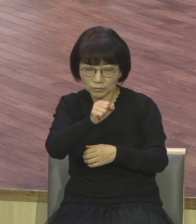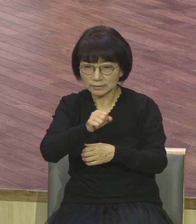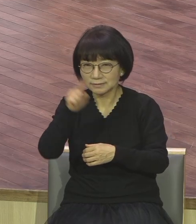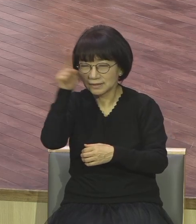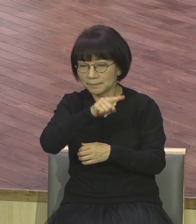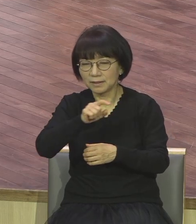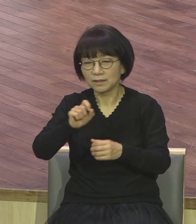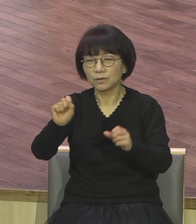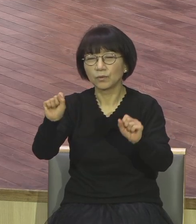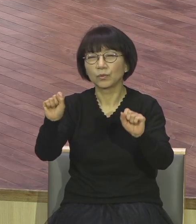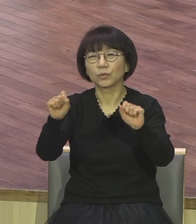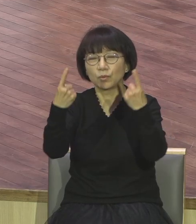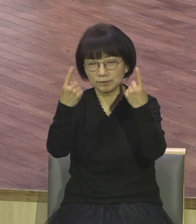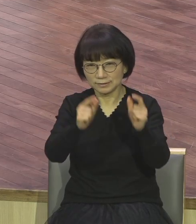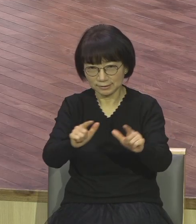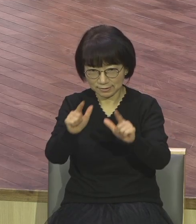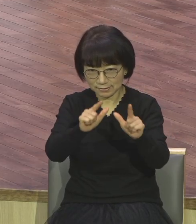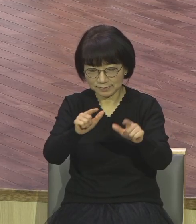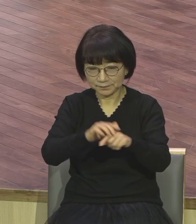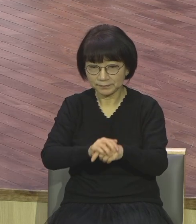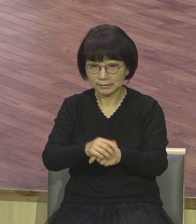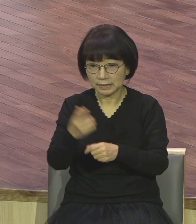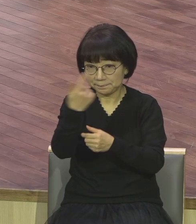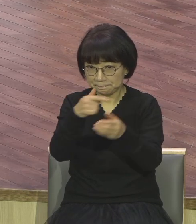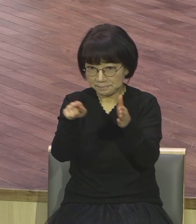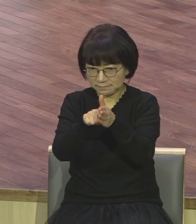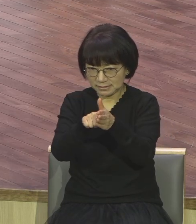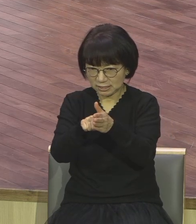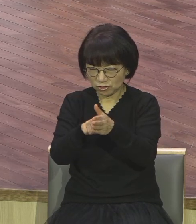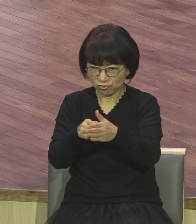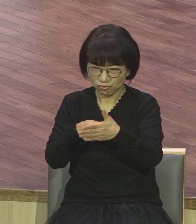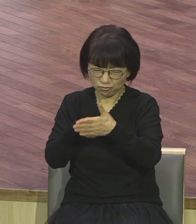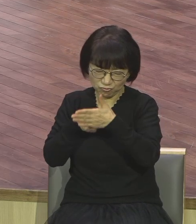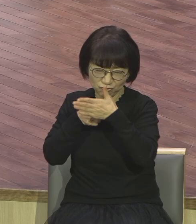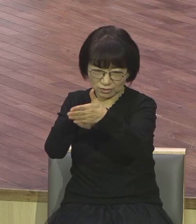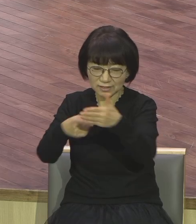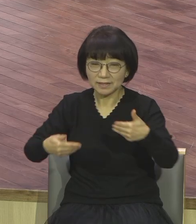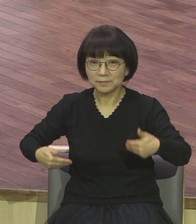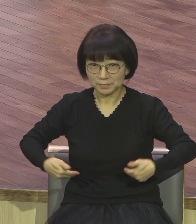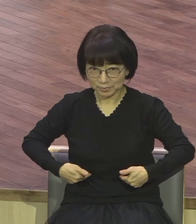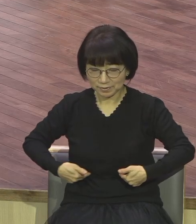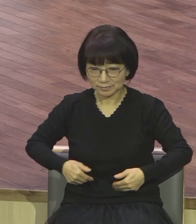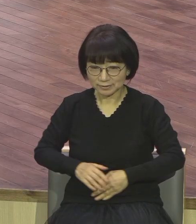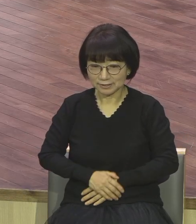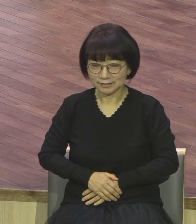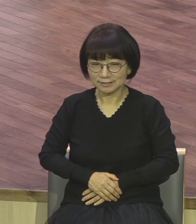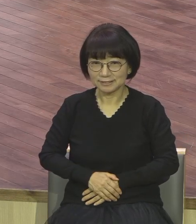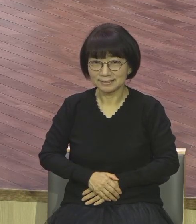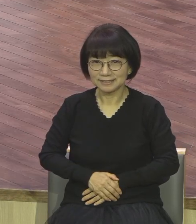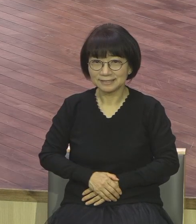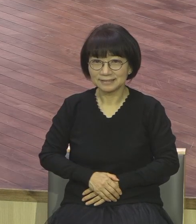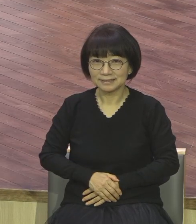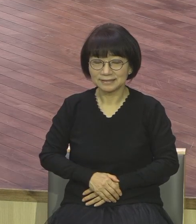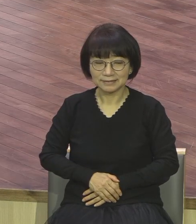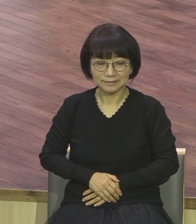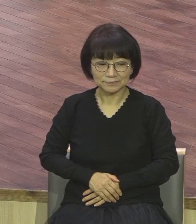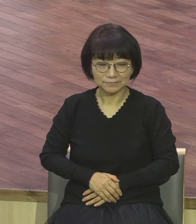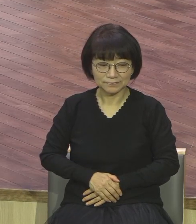전진할 수 있는 또 다른 이유는 가라지로 인해 가지고 오히려 알곡이 하나님이 서시기에